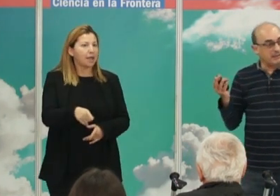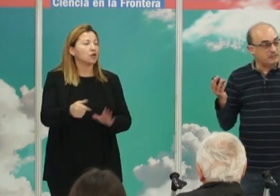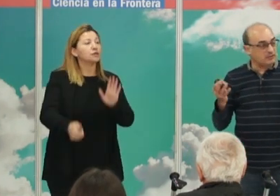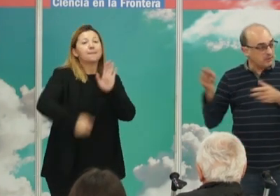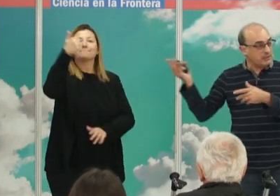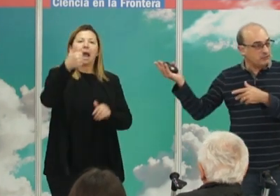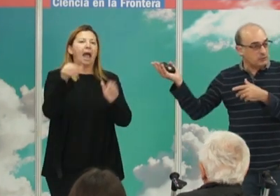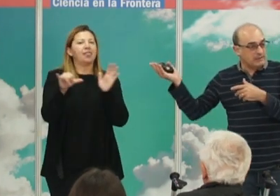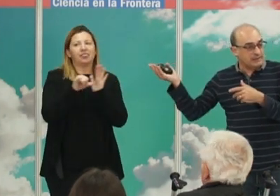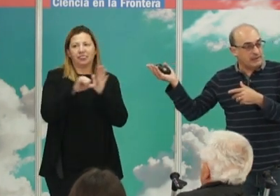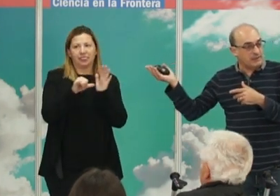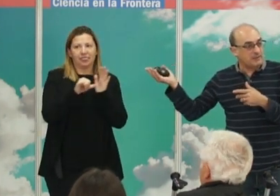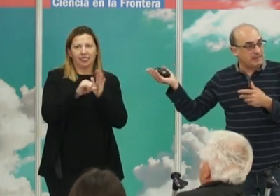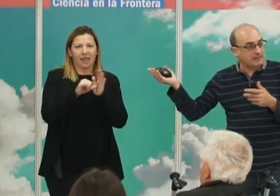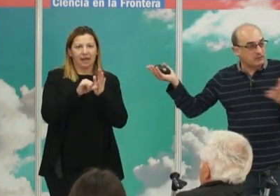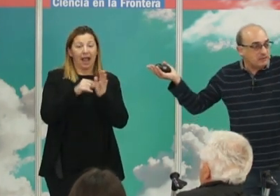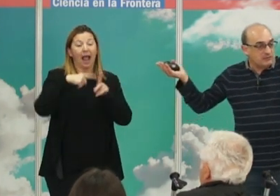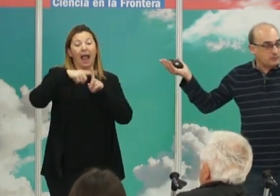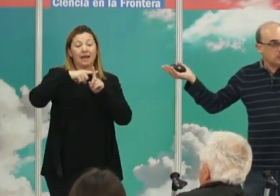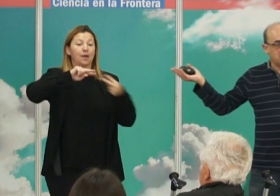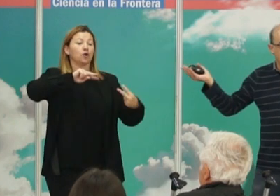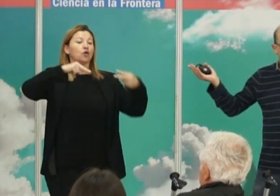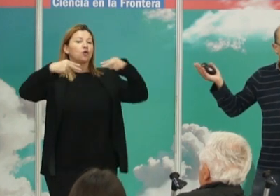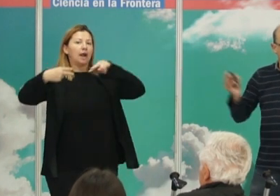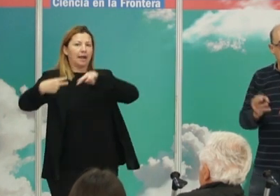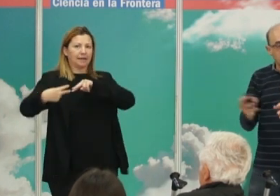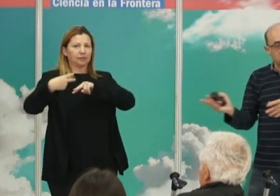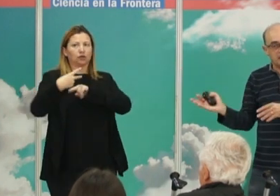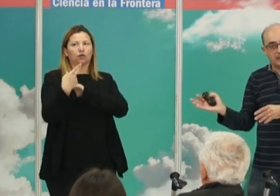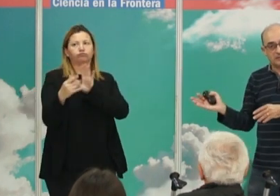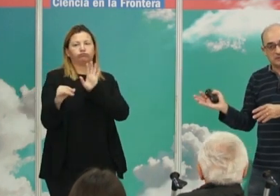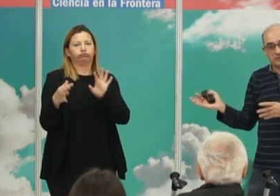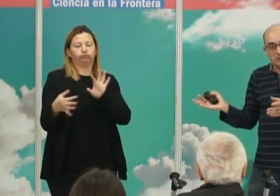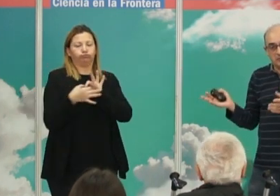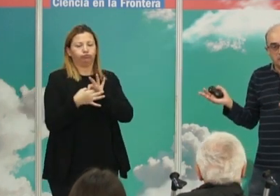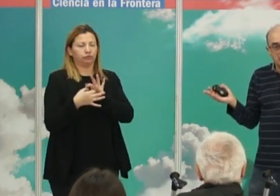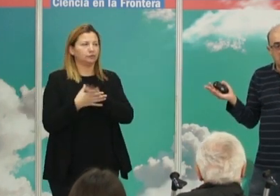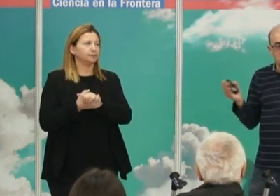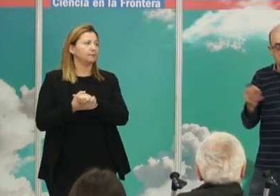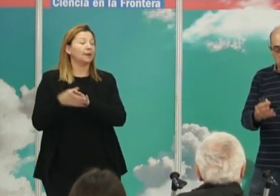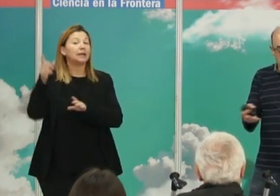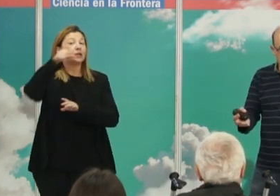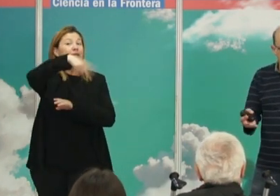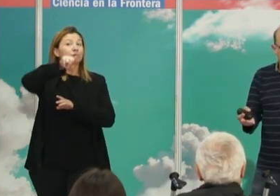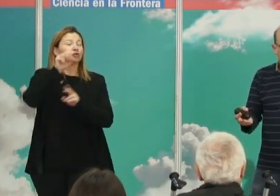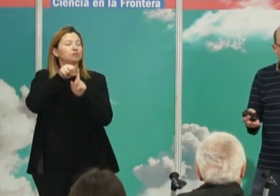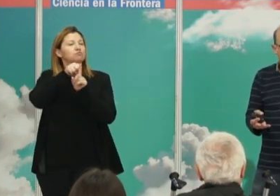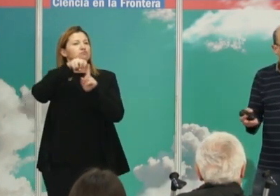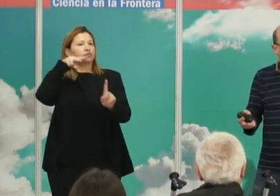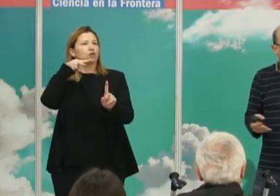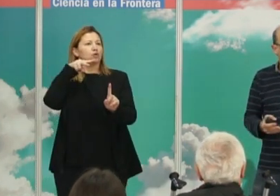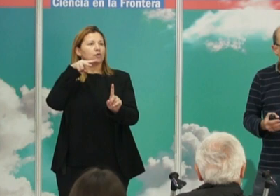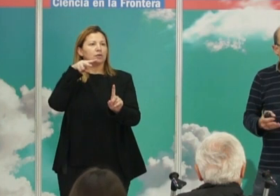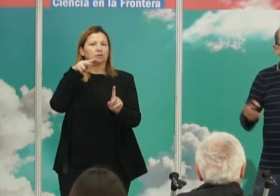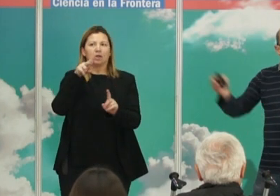A partir de esto, se pueden reconstruir las relaciones de parentesco desde un punto de vista genético, cosa que, si os pensáis, desde un punto de vista antropológico